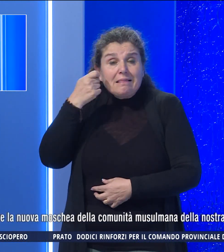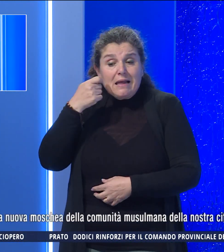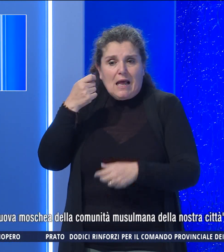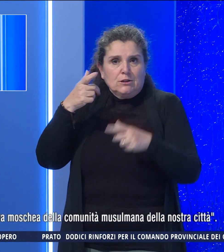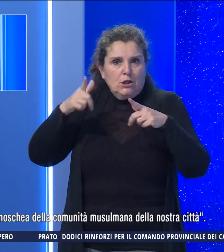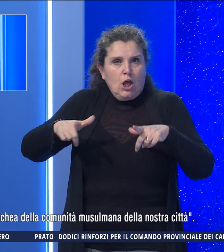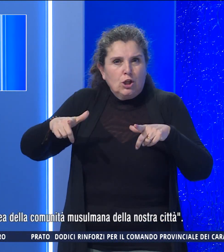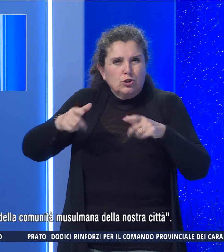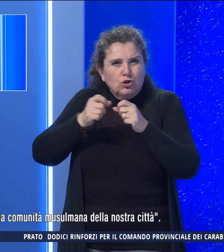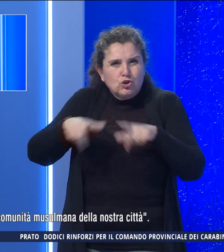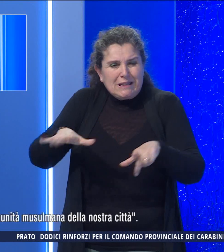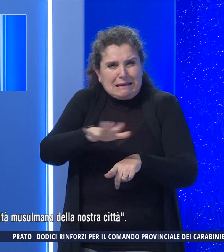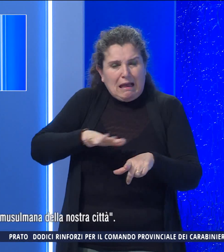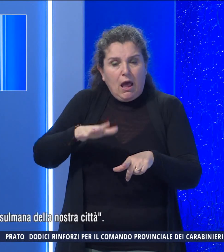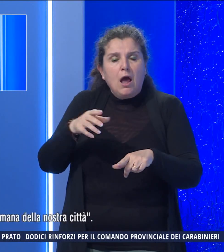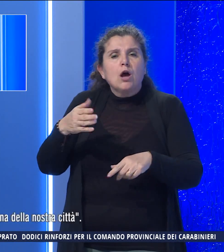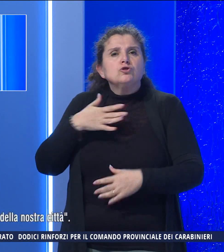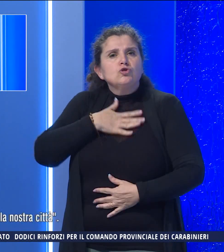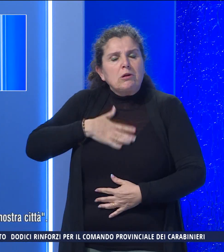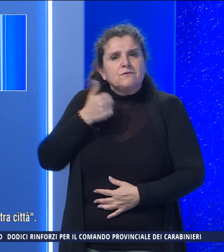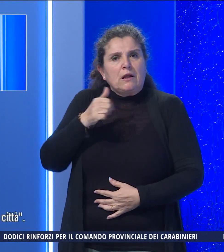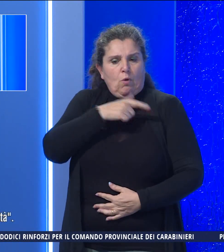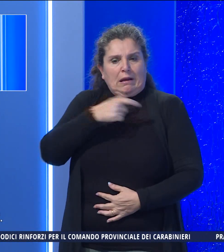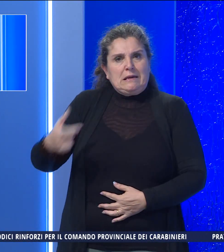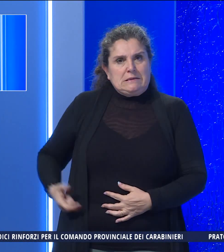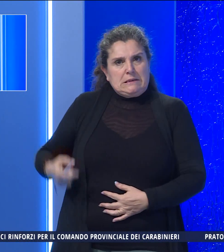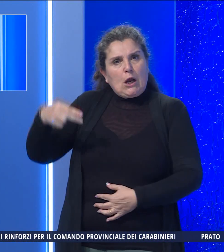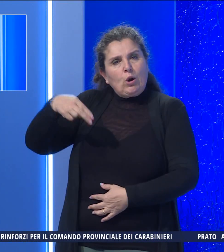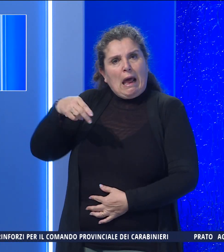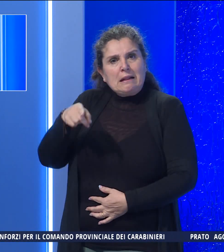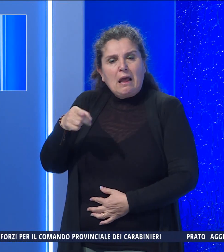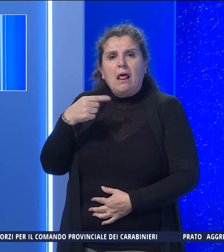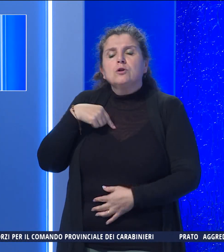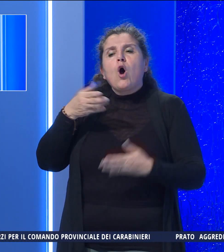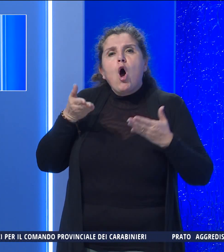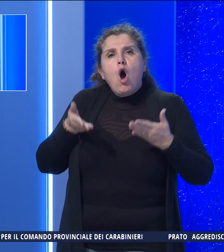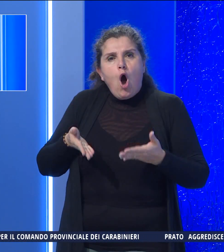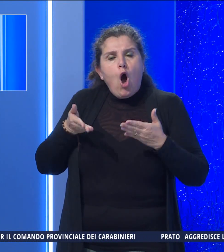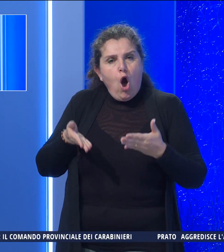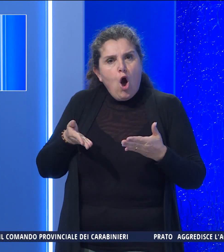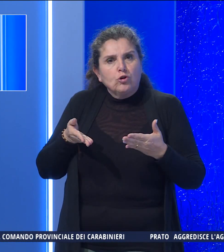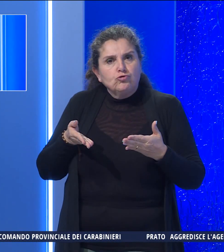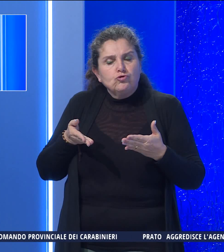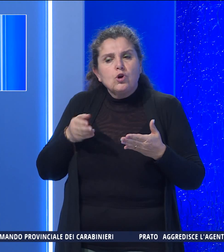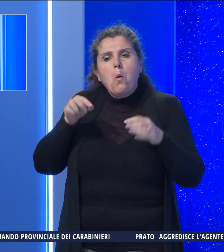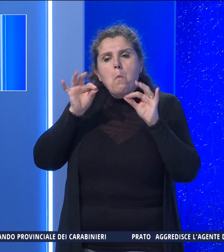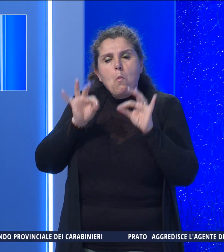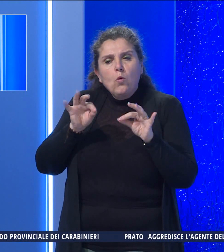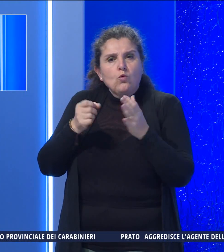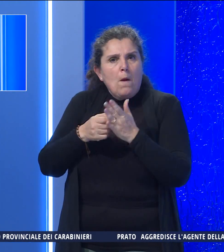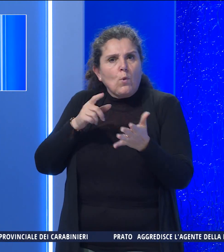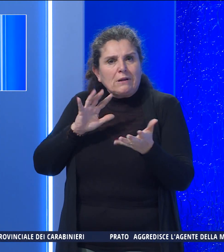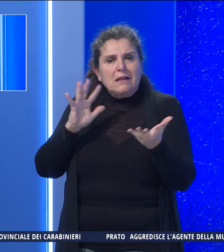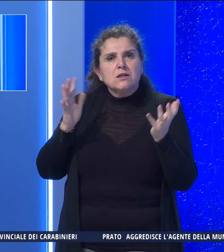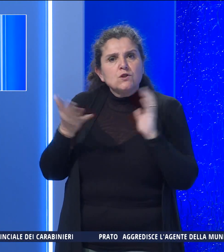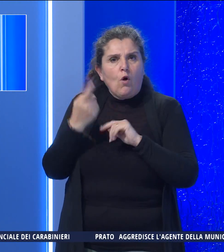Soddisfatto anche il sindaco Dario Nardella che ha detto oggi siamo a un punto di svolta storico per